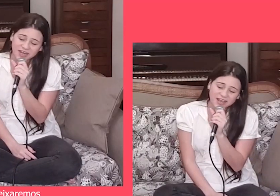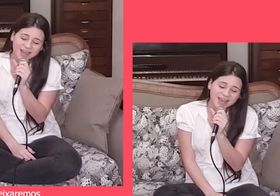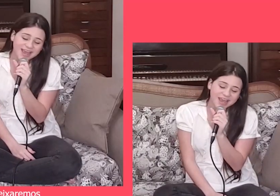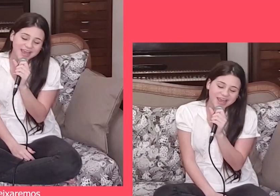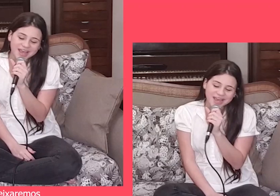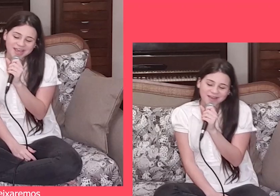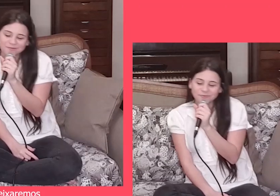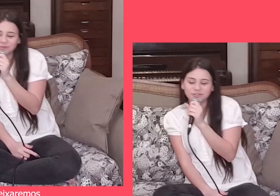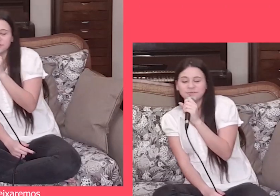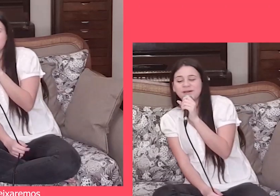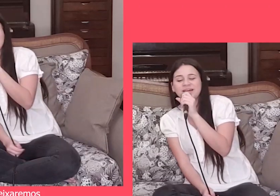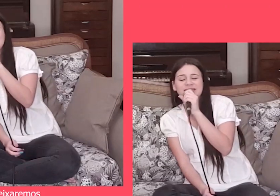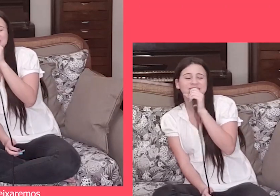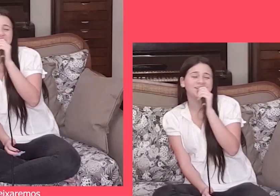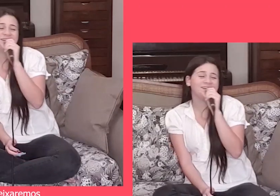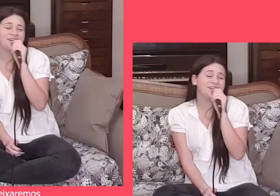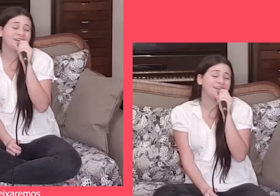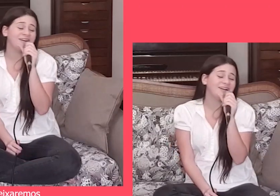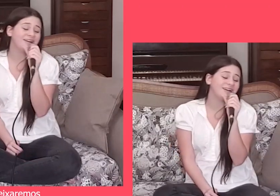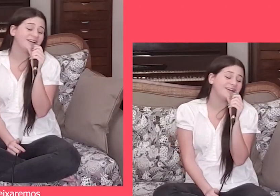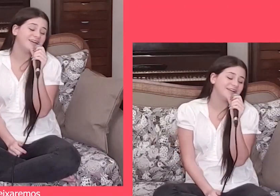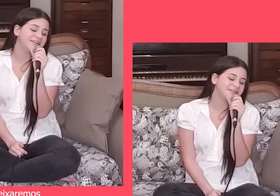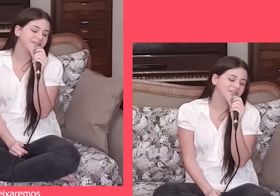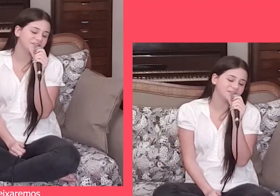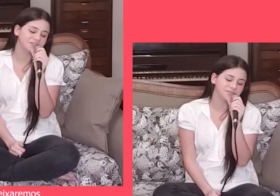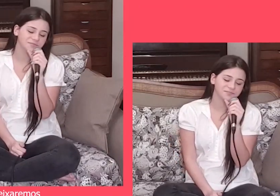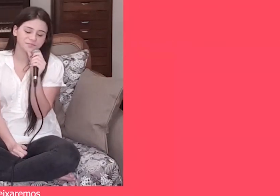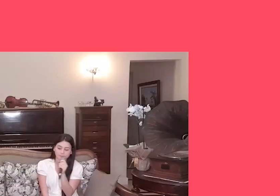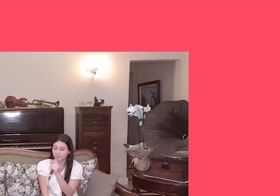deixaremos para trás